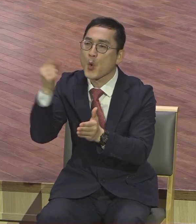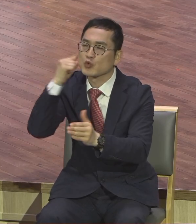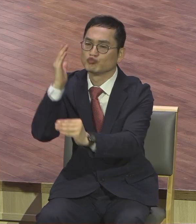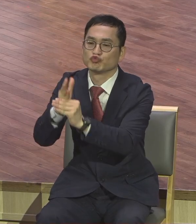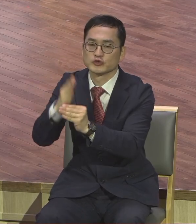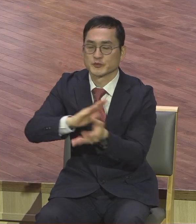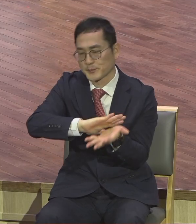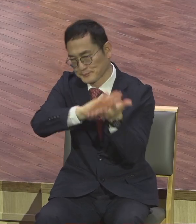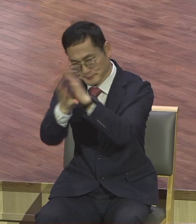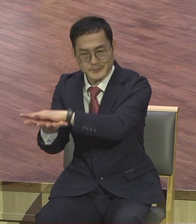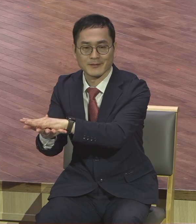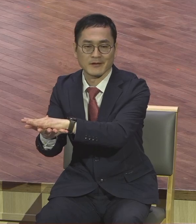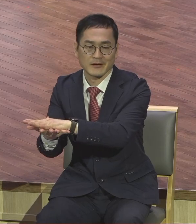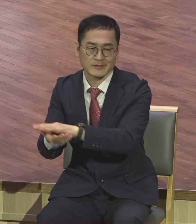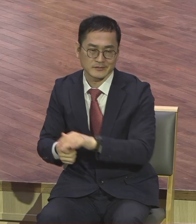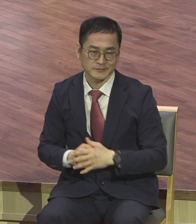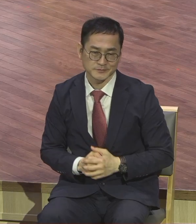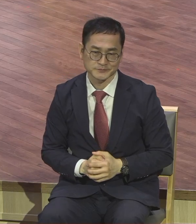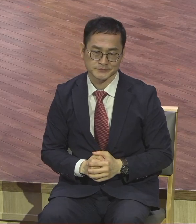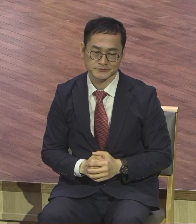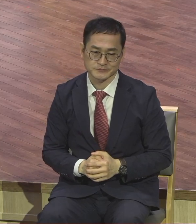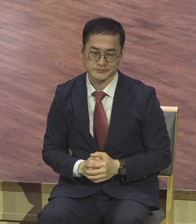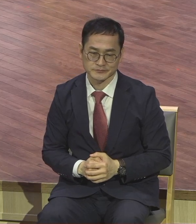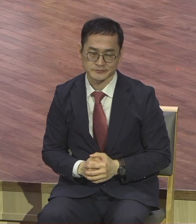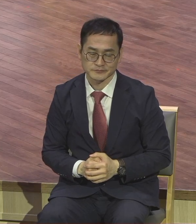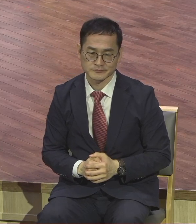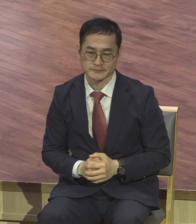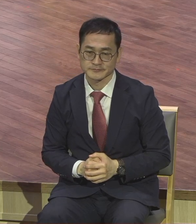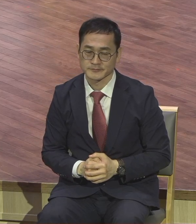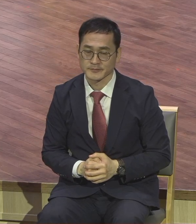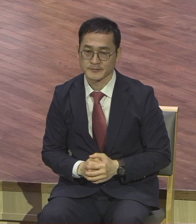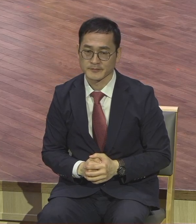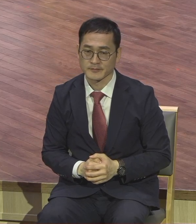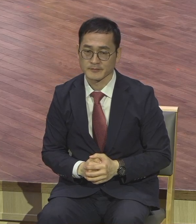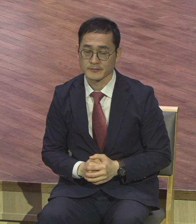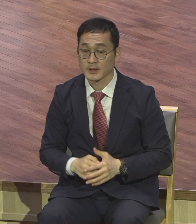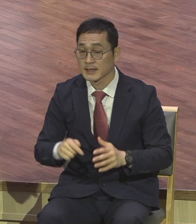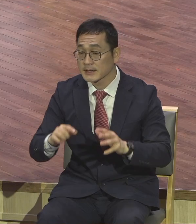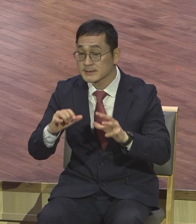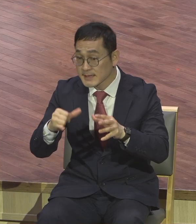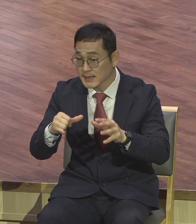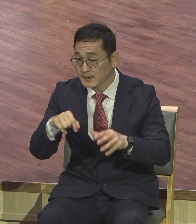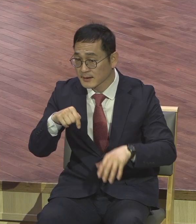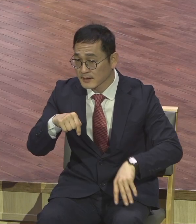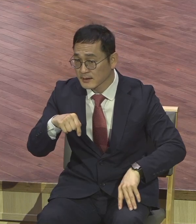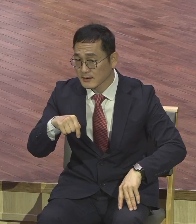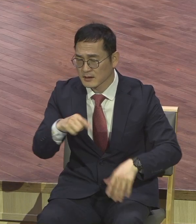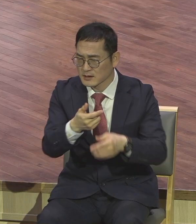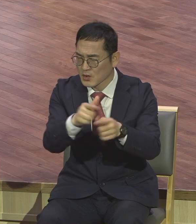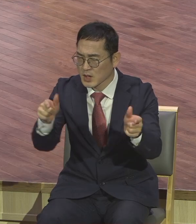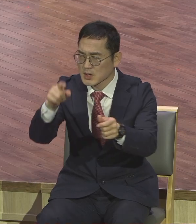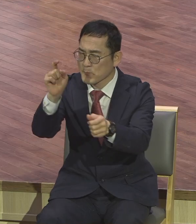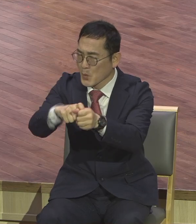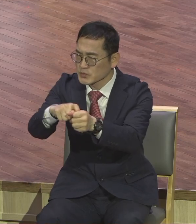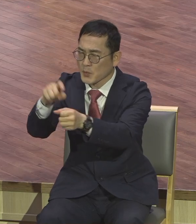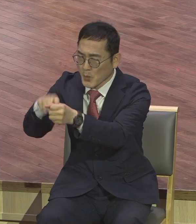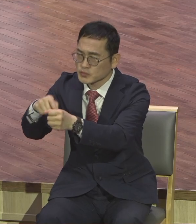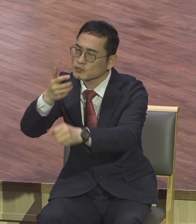바뀌어버렸습니다. 성교 여러분 이 세상에 우리가 많은 목적도 있고 꿈도 있고 열정도 있겠지만